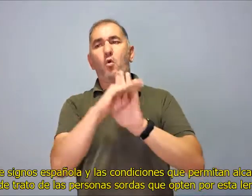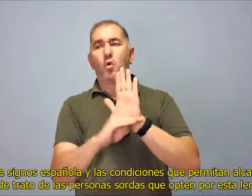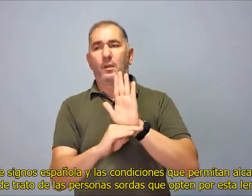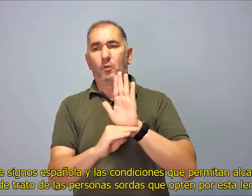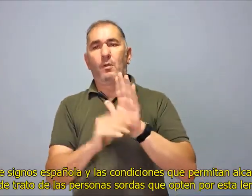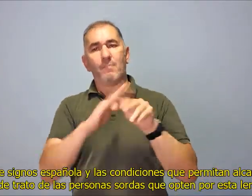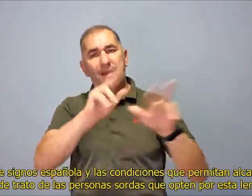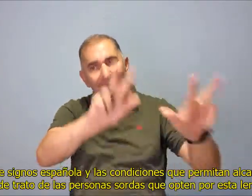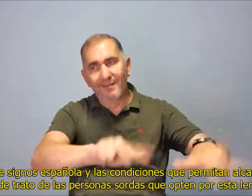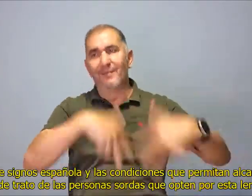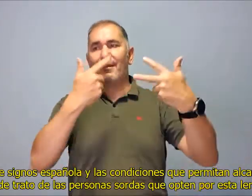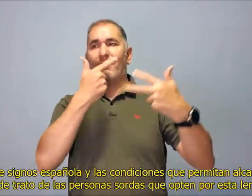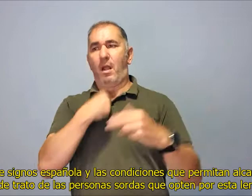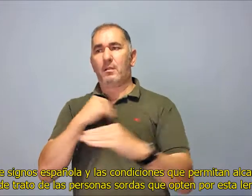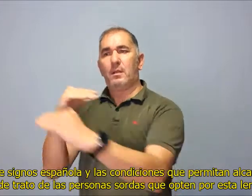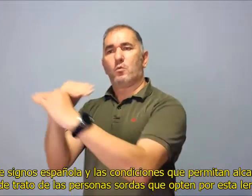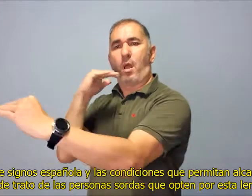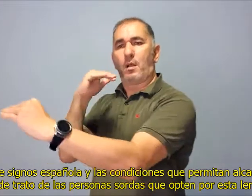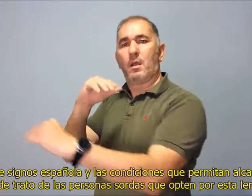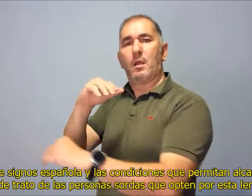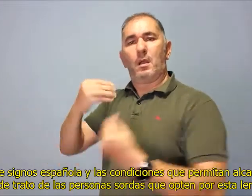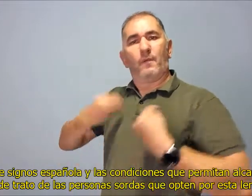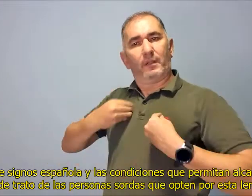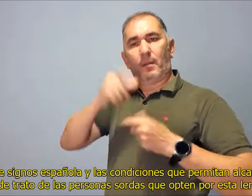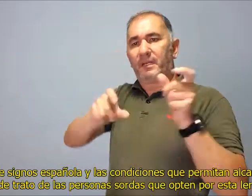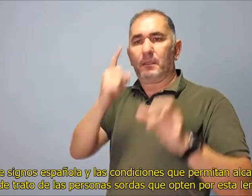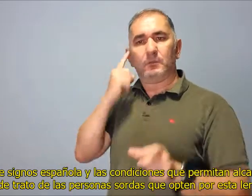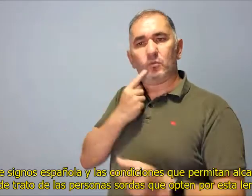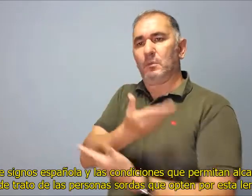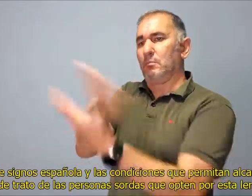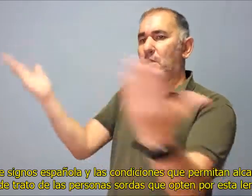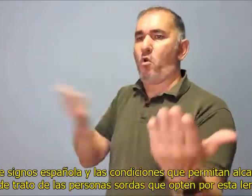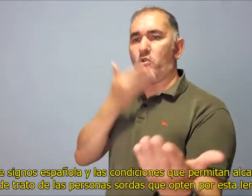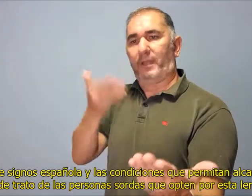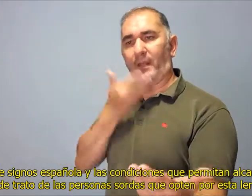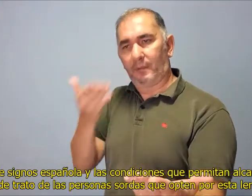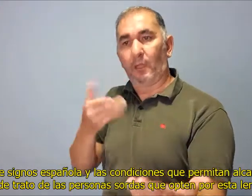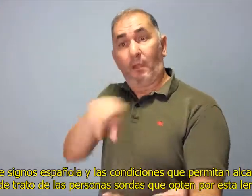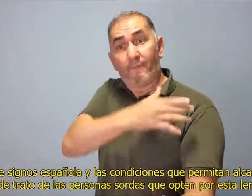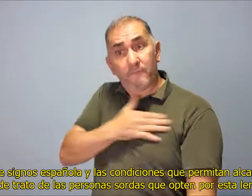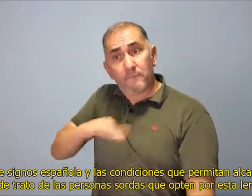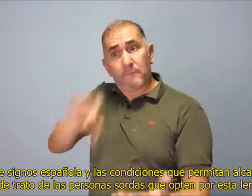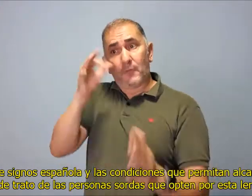alcanzar la igualdad de trato de las personas sordas que opten por esta lengua.